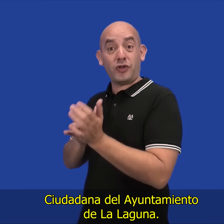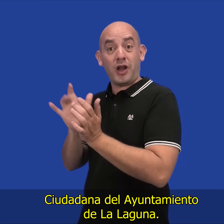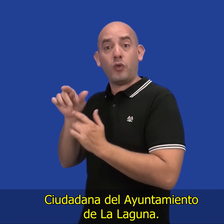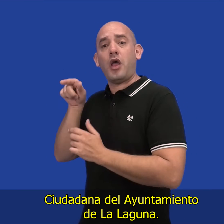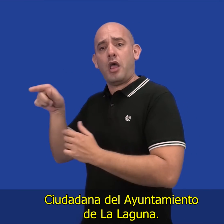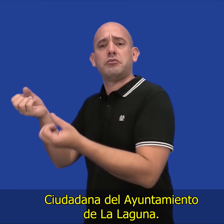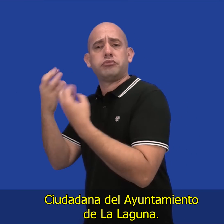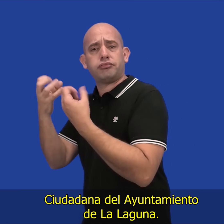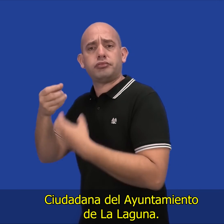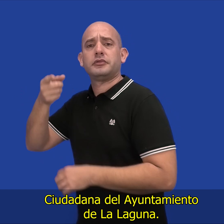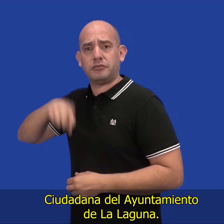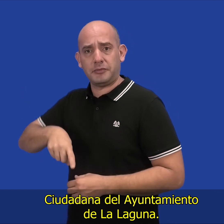Ayuntamiento de La Laguna.